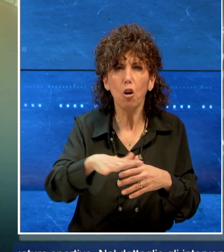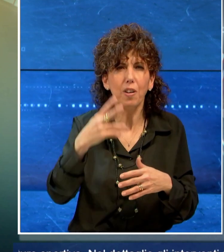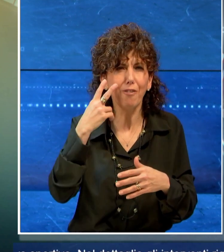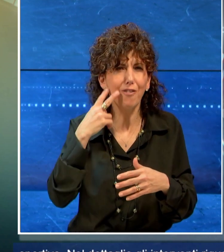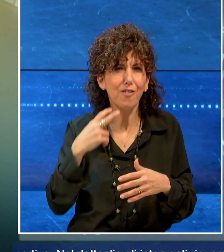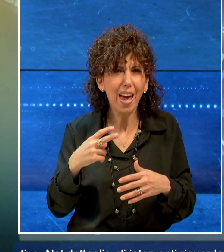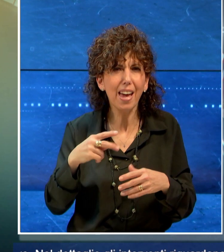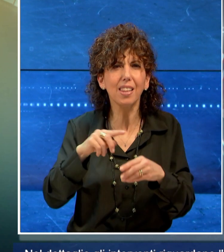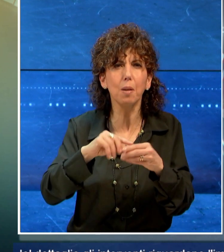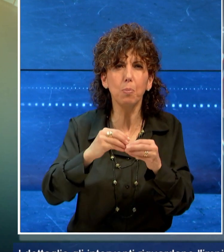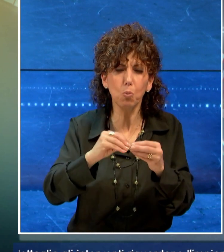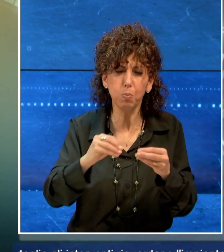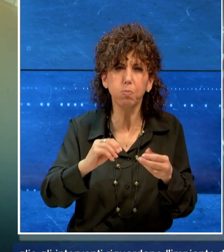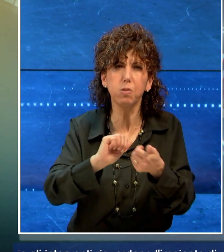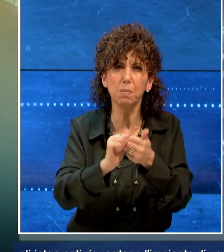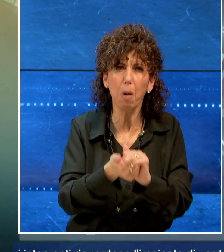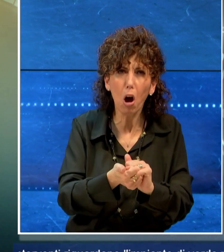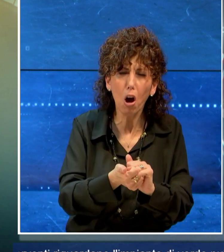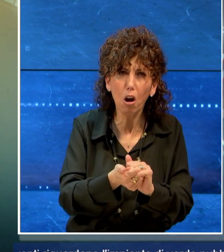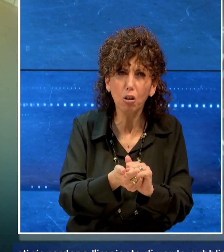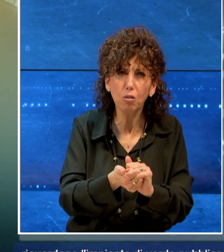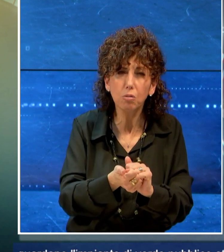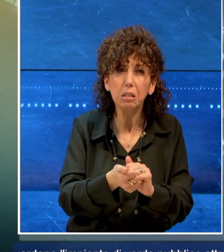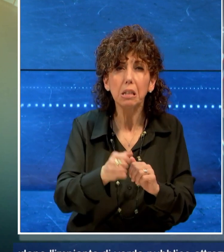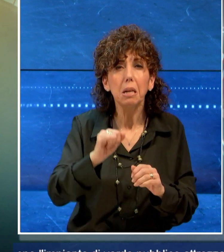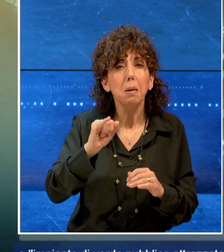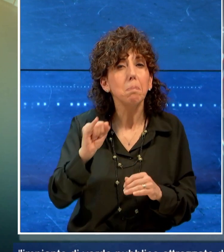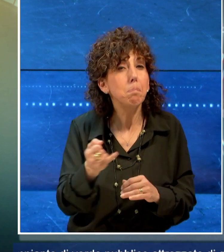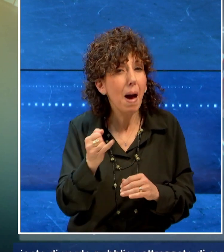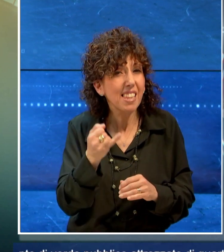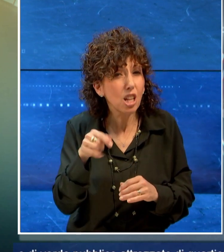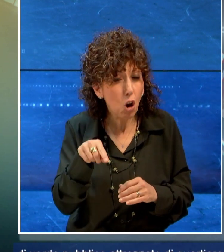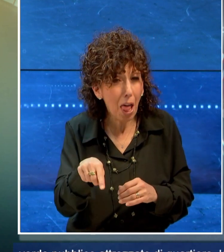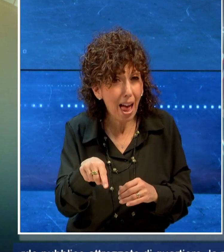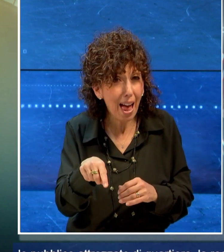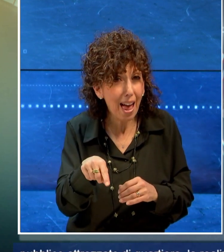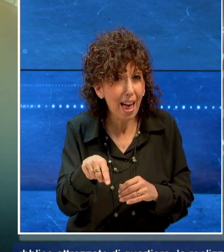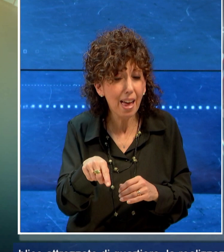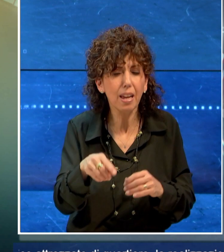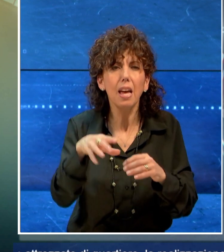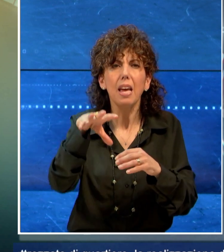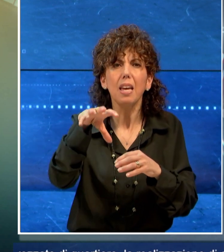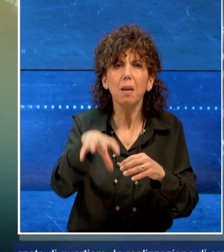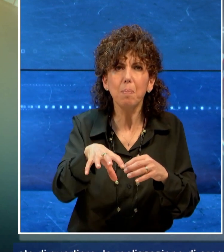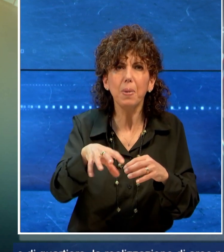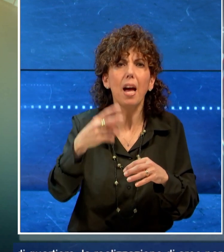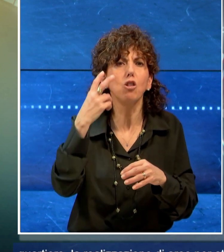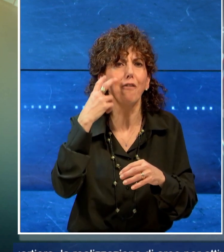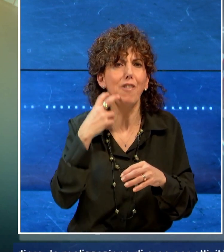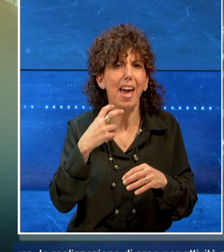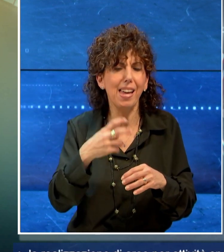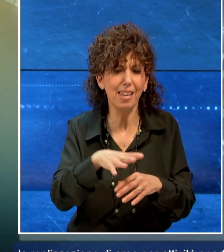attrezzature sportive. Nel dettaglio gli interventi riguardano l'impianto di verde